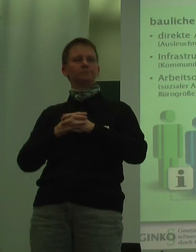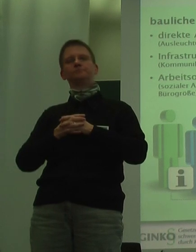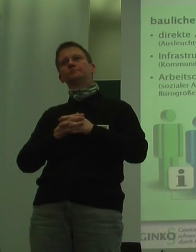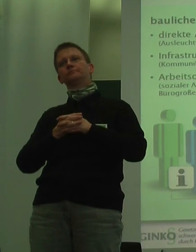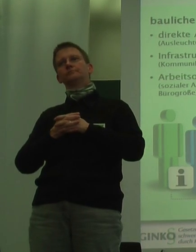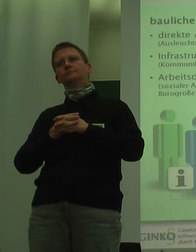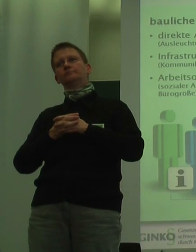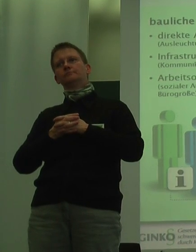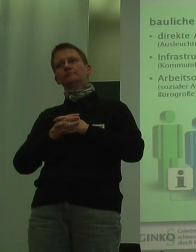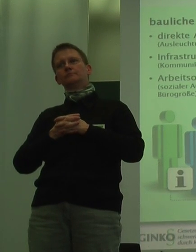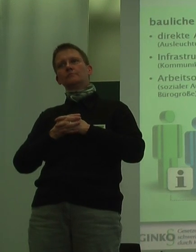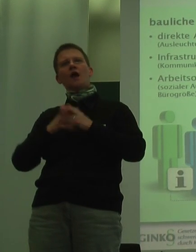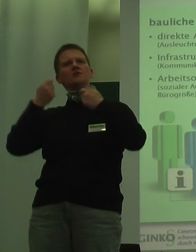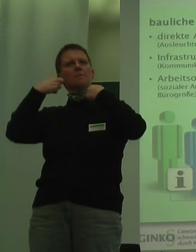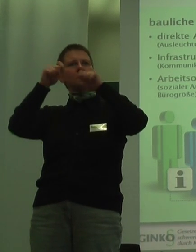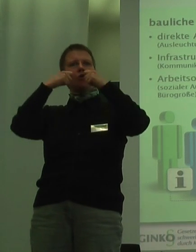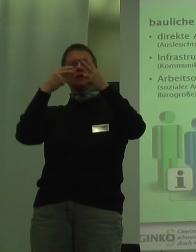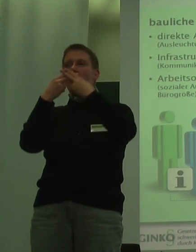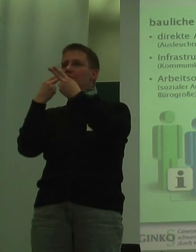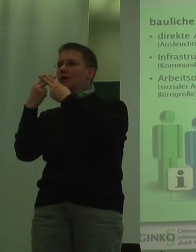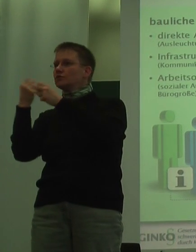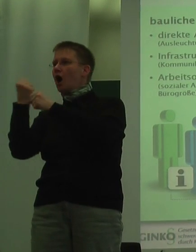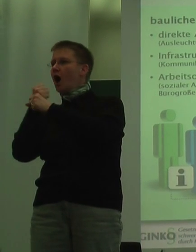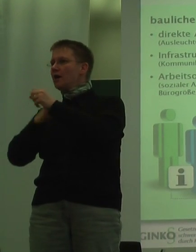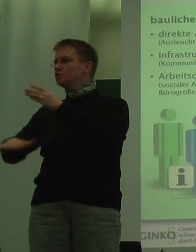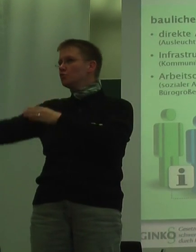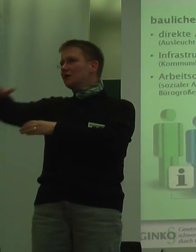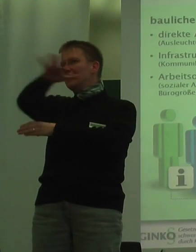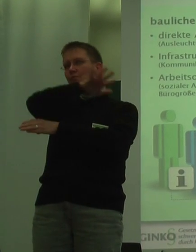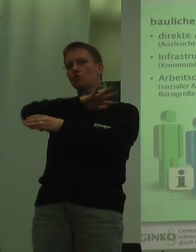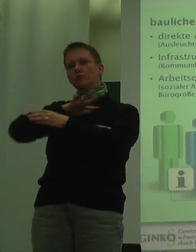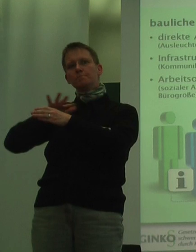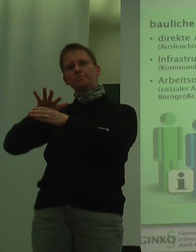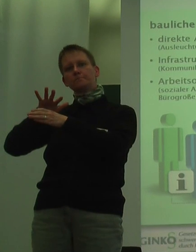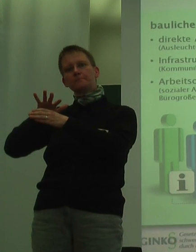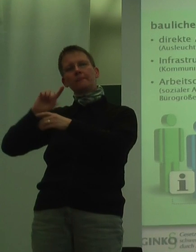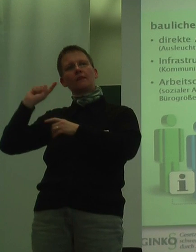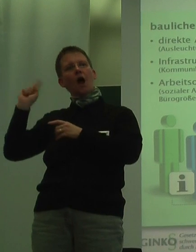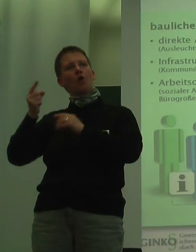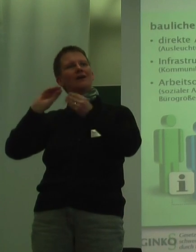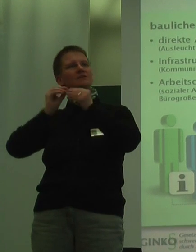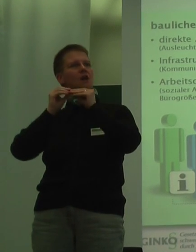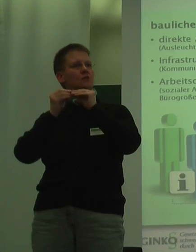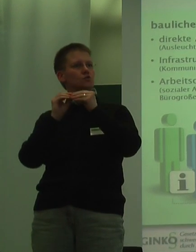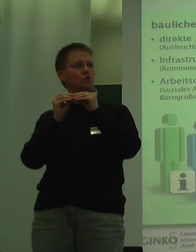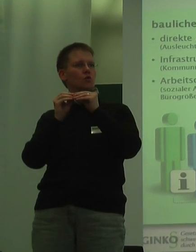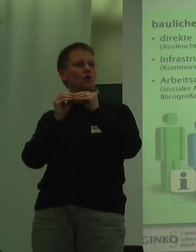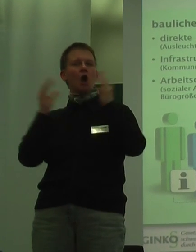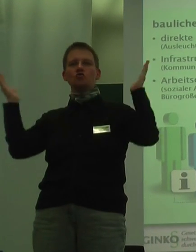Ordentliche Anpassungen der direkten Arbeitsumgebung umfassen unter anderem die Installation von Schallschutz, von